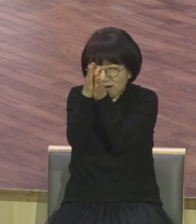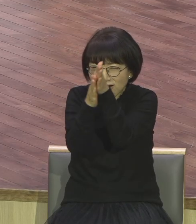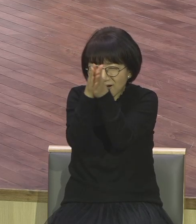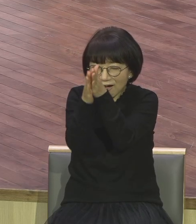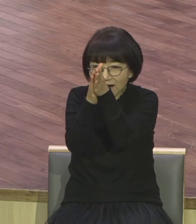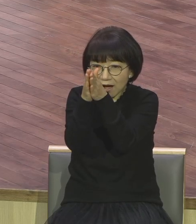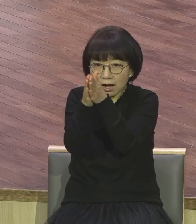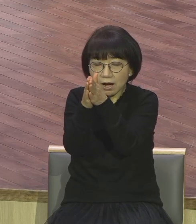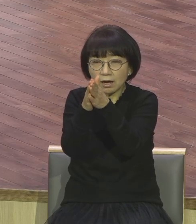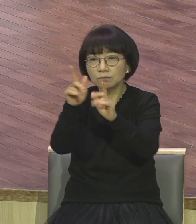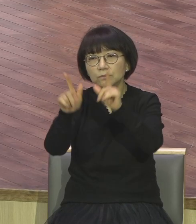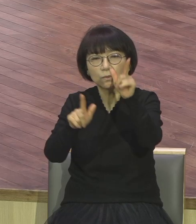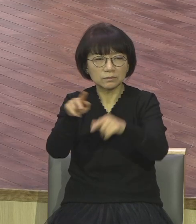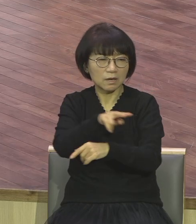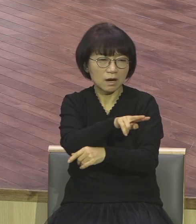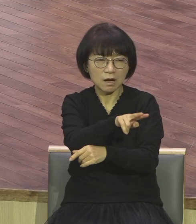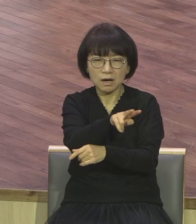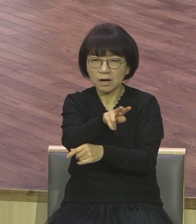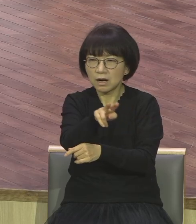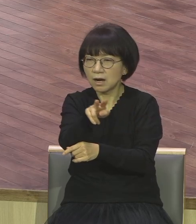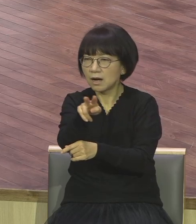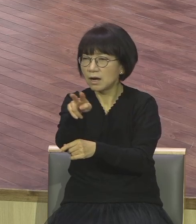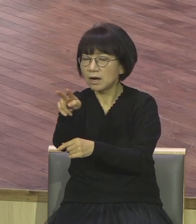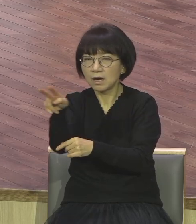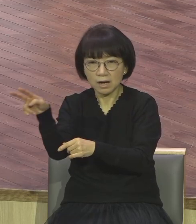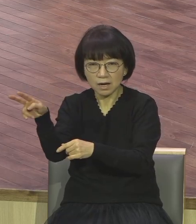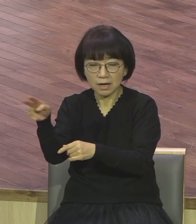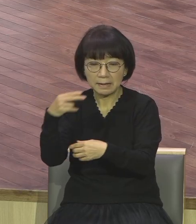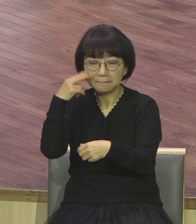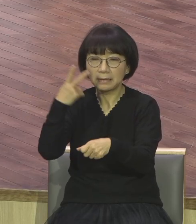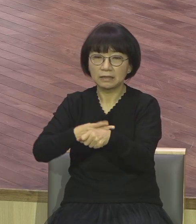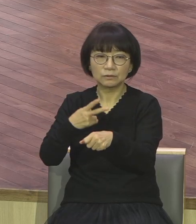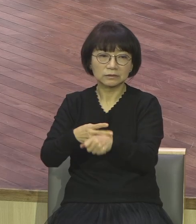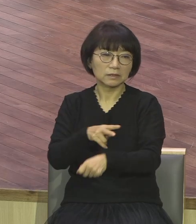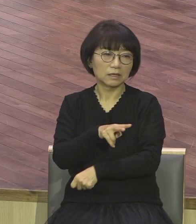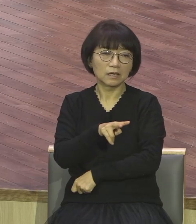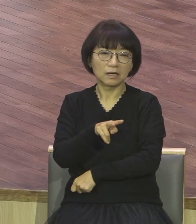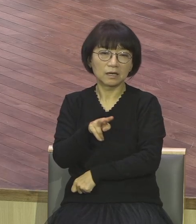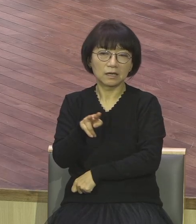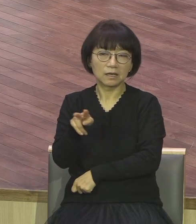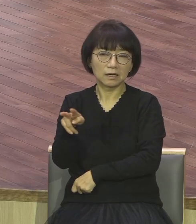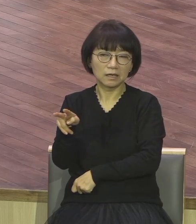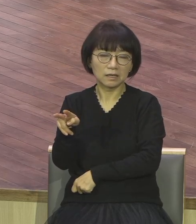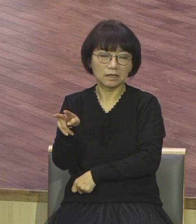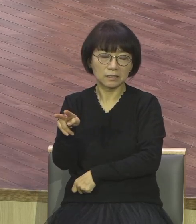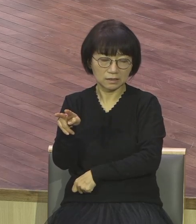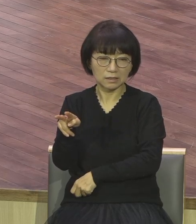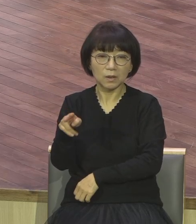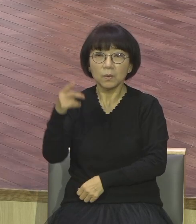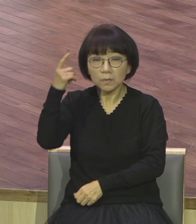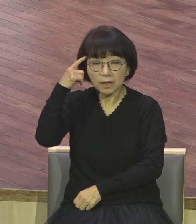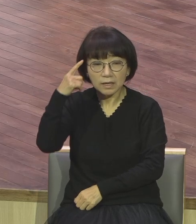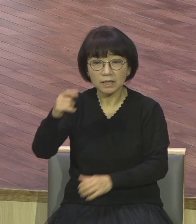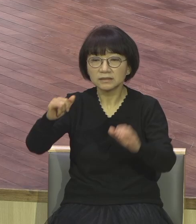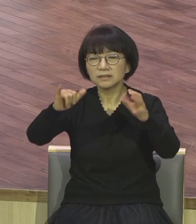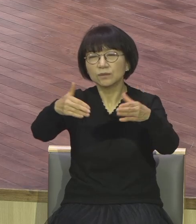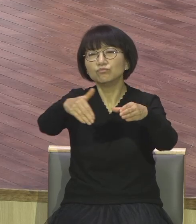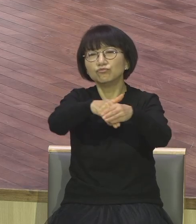성교실 가보니까 전부 전부 있는 게 무속 점수라고 우상밖에 없단 말이에요 그게 다 문화에서 여기 사로잡혀 있는